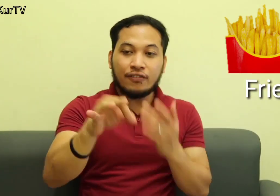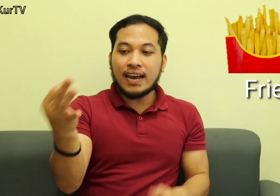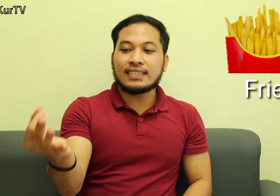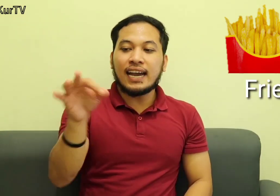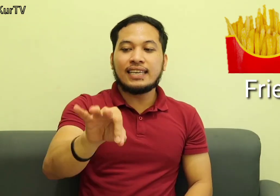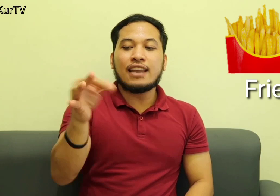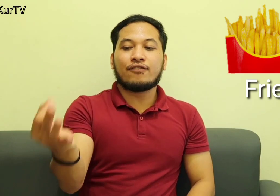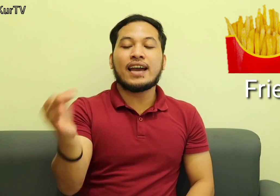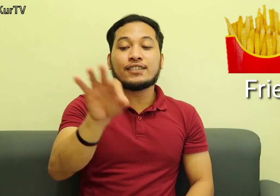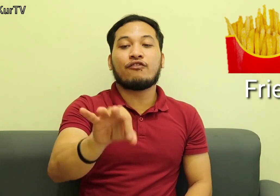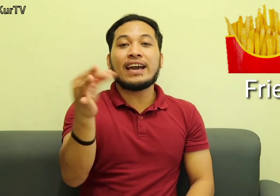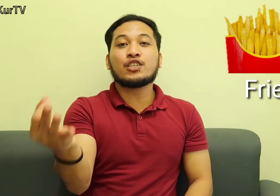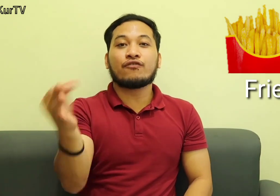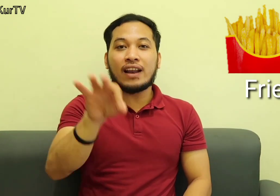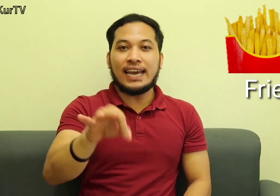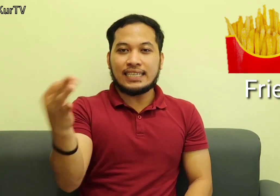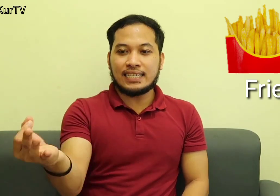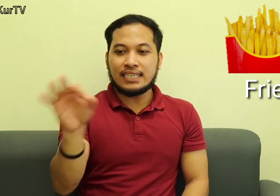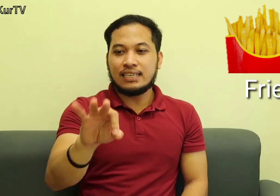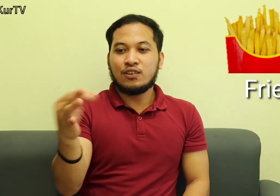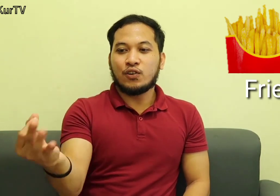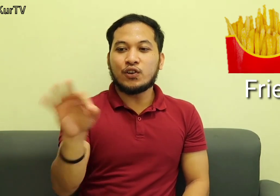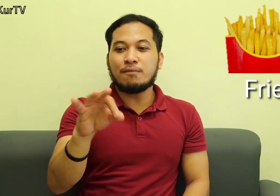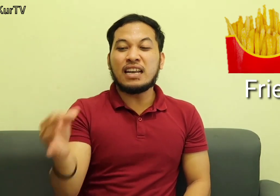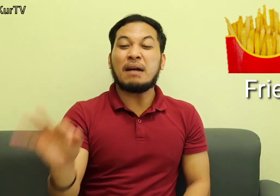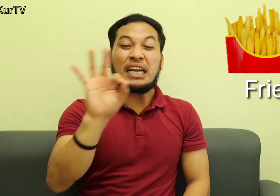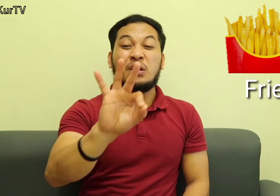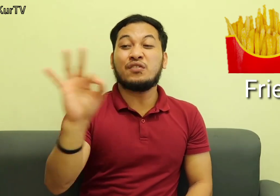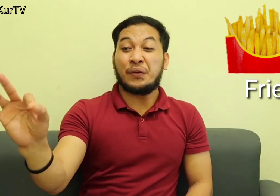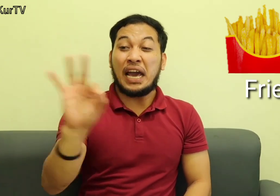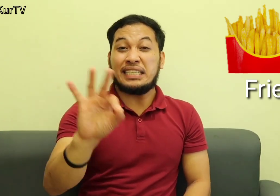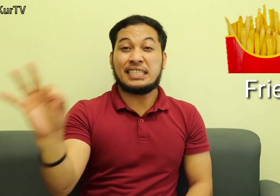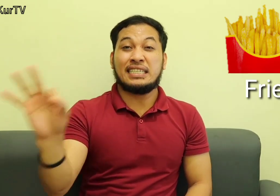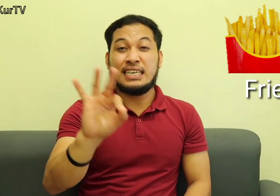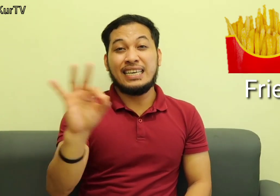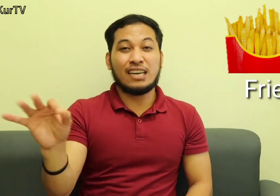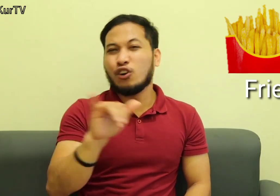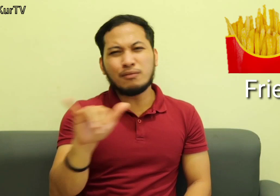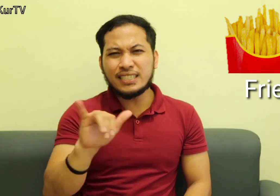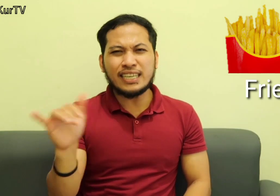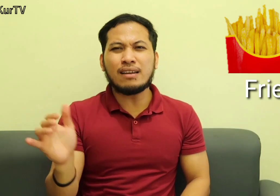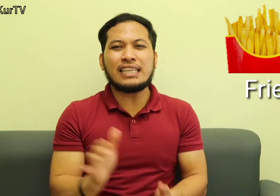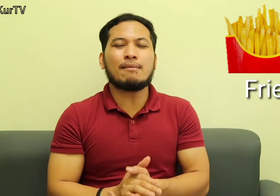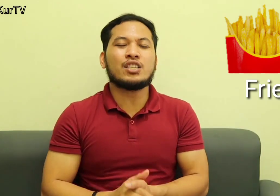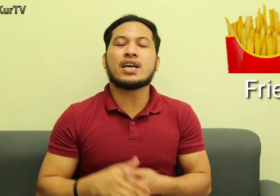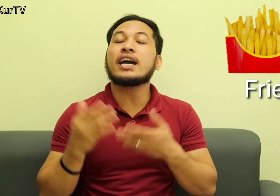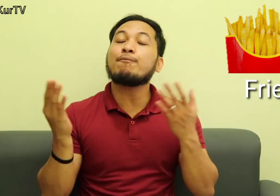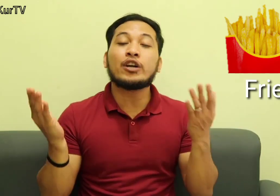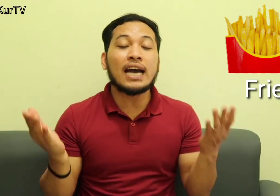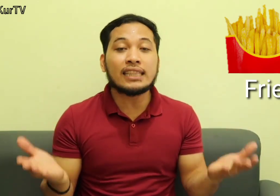fries na ganyan Fries French fries O, yung iba naman Ganon Fries Yan Almost the same lang din naman dyan Ang importante